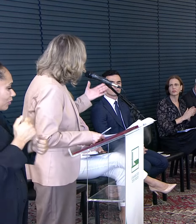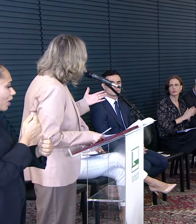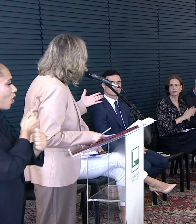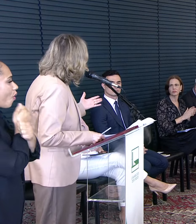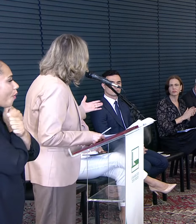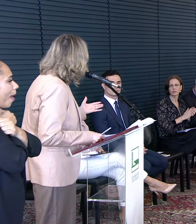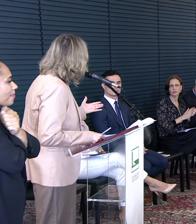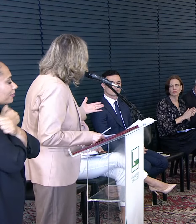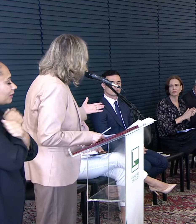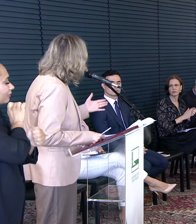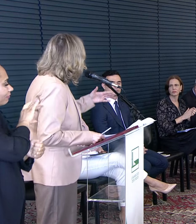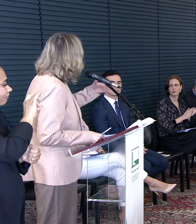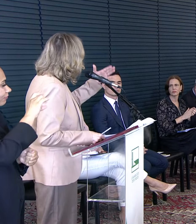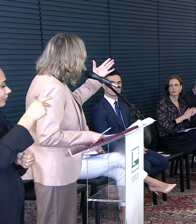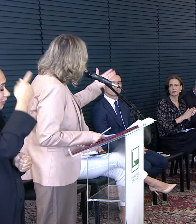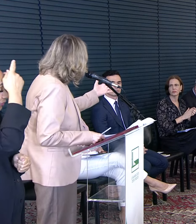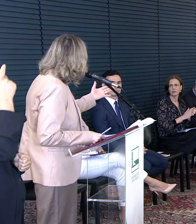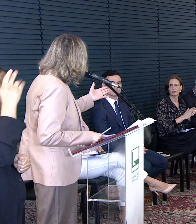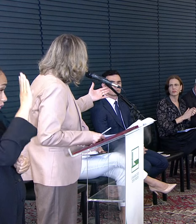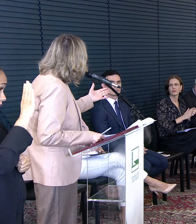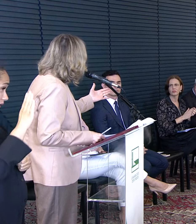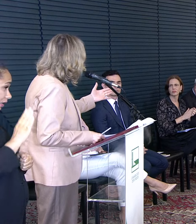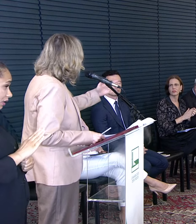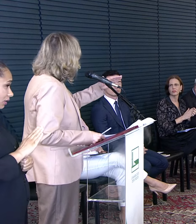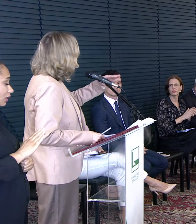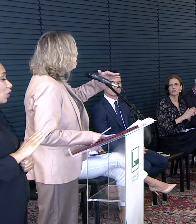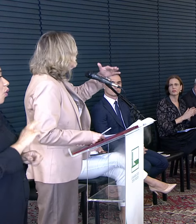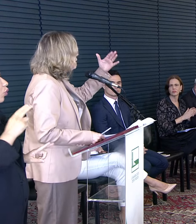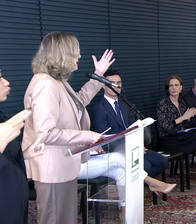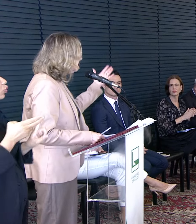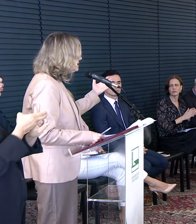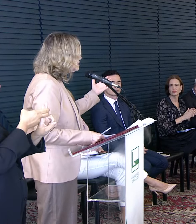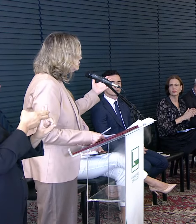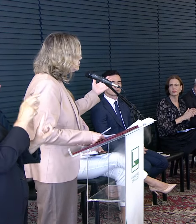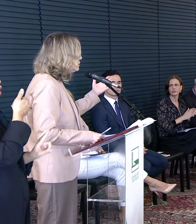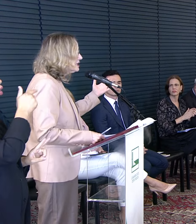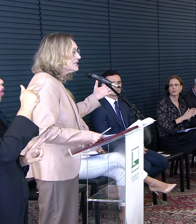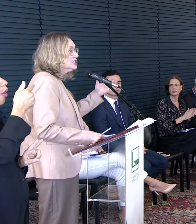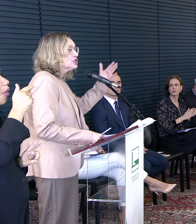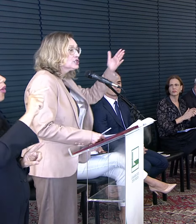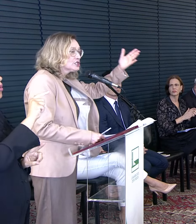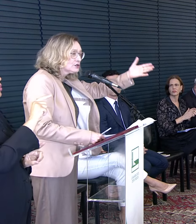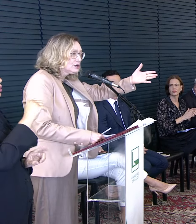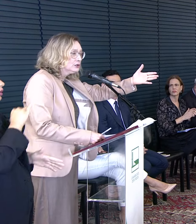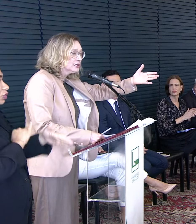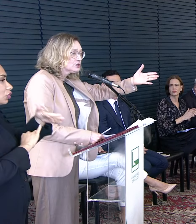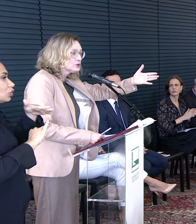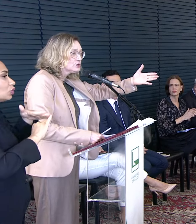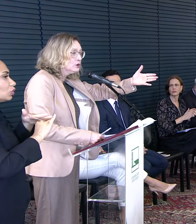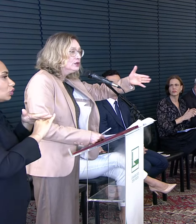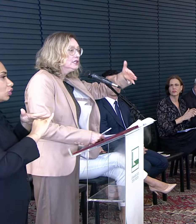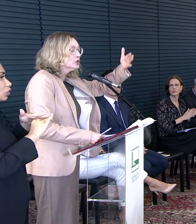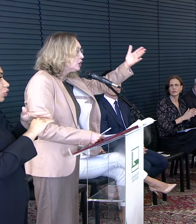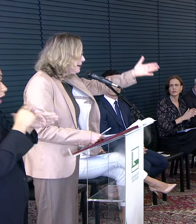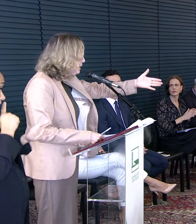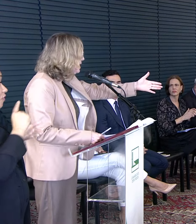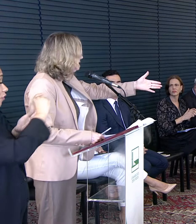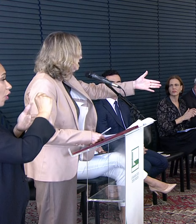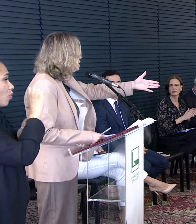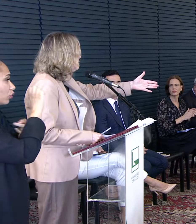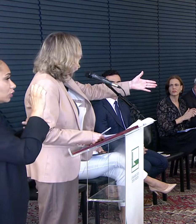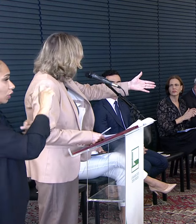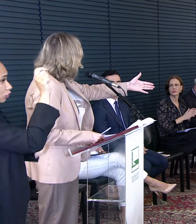A cada brasileiro E brasileira Que na força Nacional do SUS Ou em qualquer Das instituições Dirigiu-se ao Rio Grande do Sul E